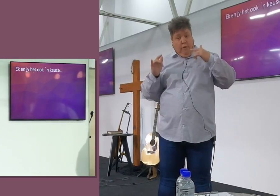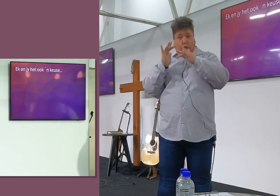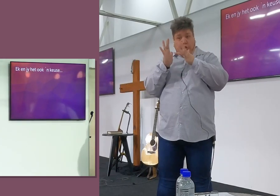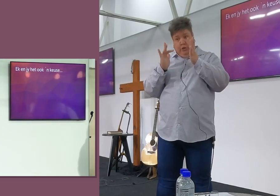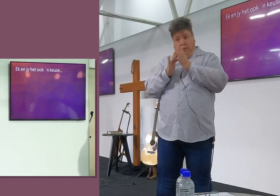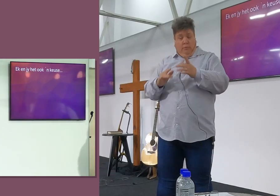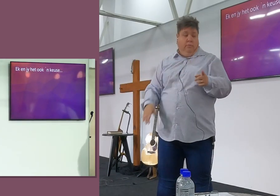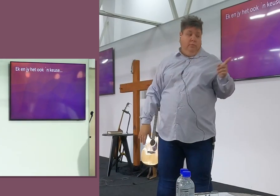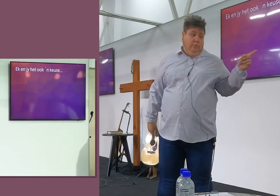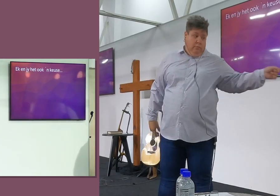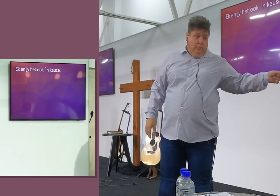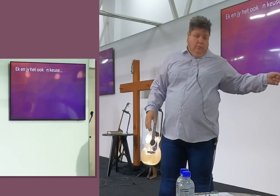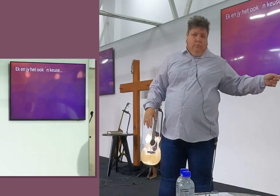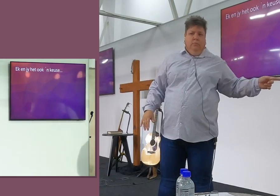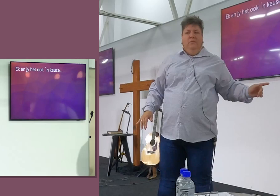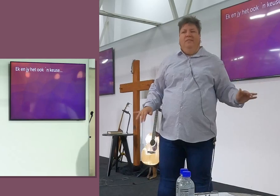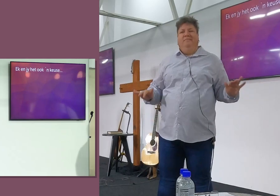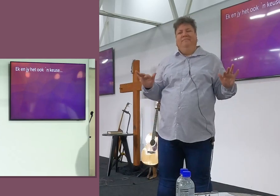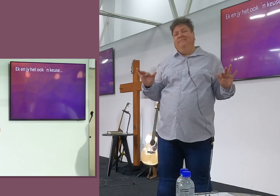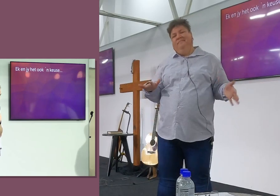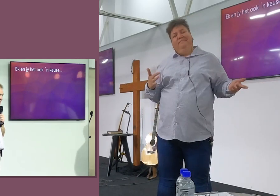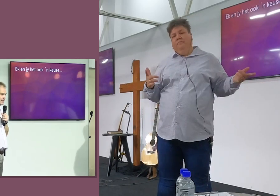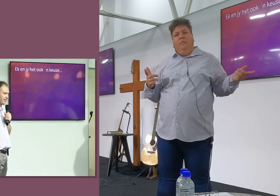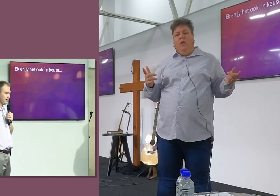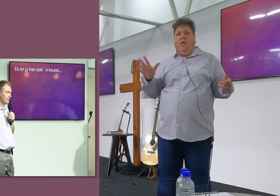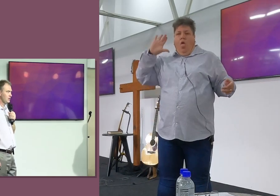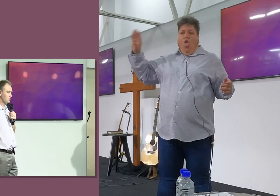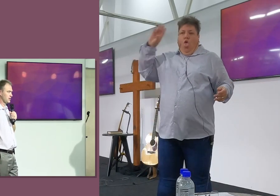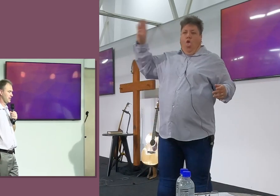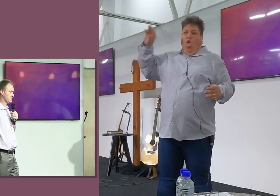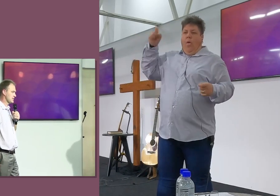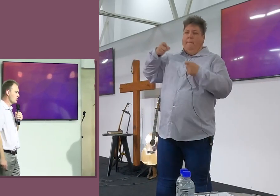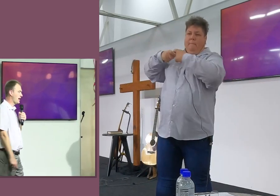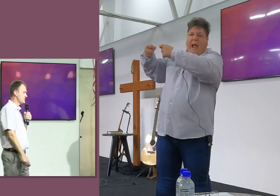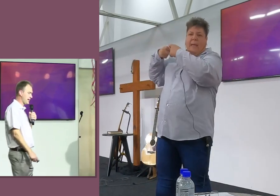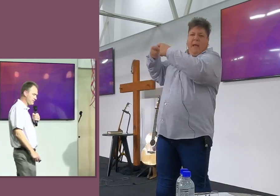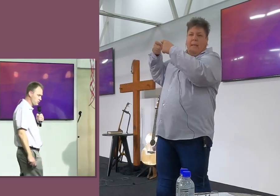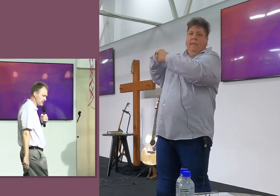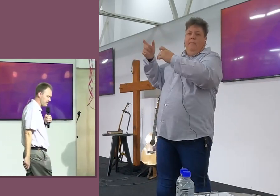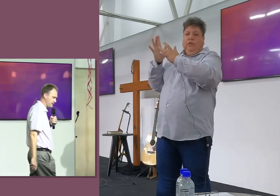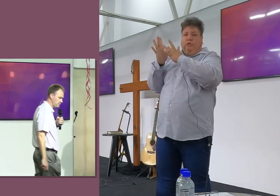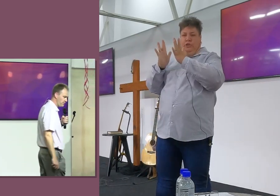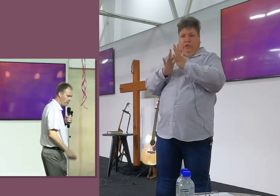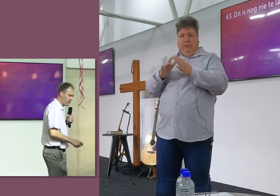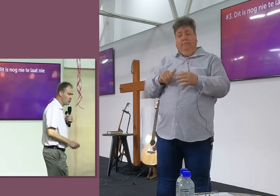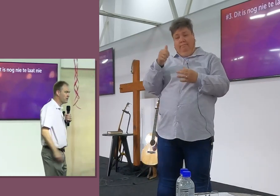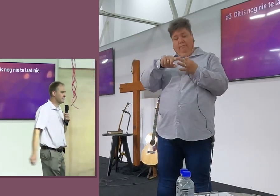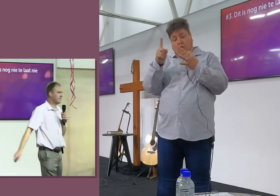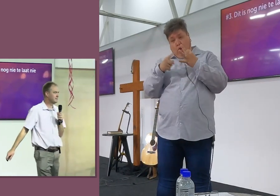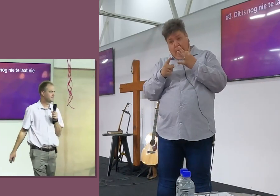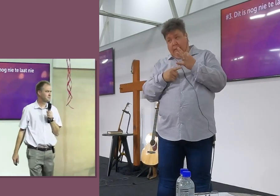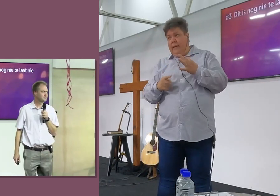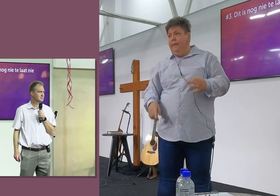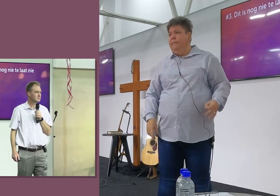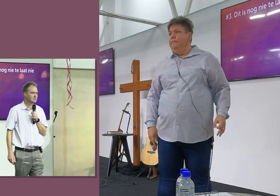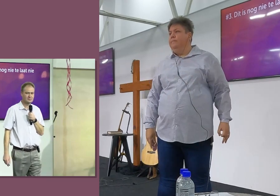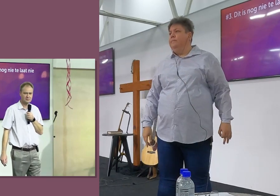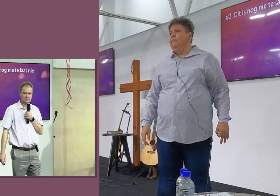en die andere kan ons nie lees daar een kese gehad, nie. Net so het ek en jy ook een kese. Ok, sê die recht vir nommer drie. Nommer drie,